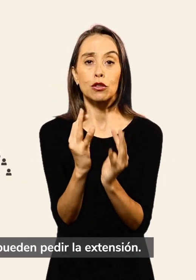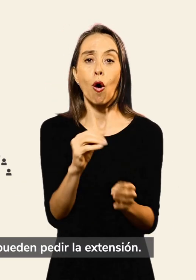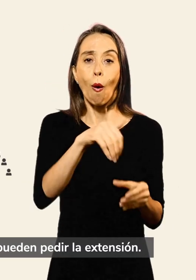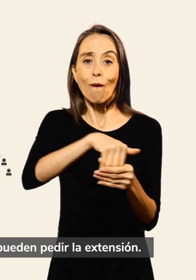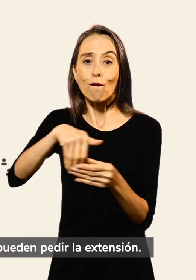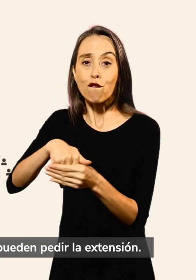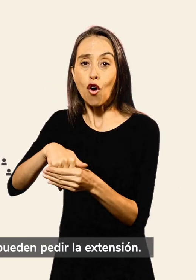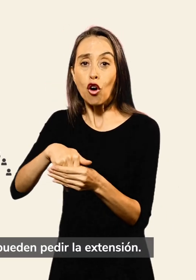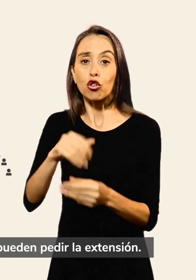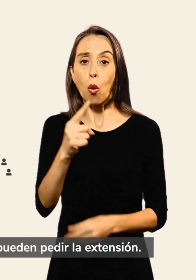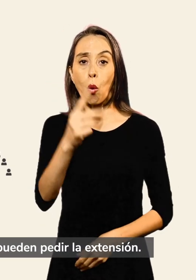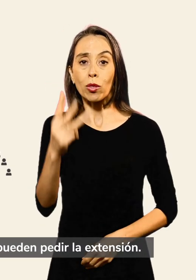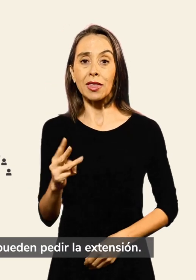pueden pedir la extensión.